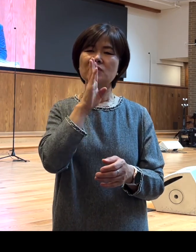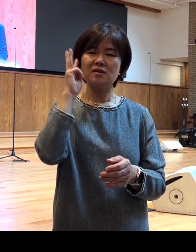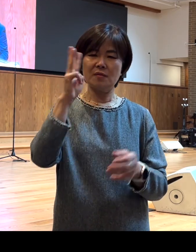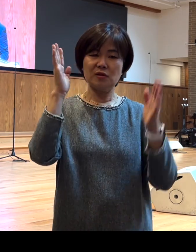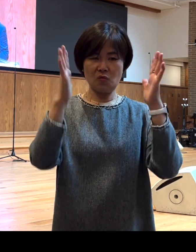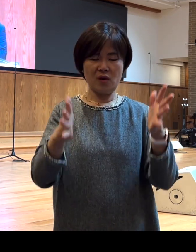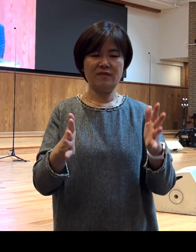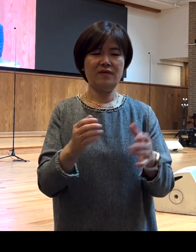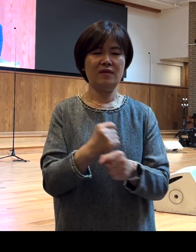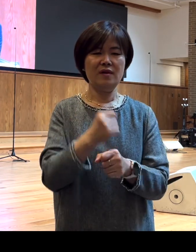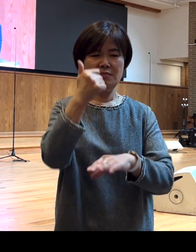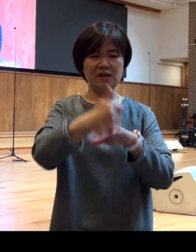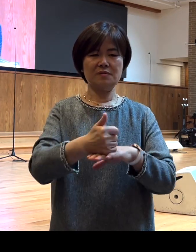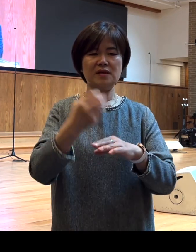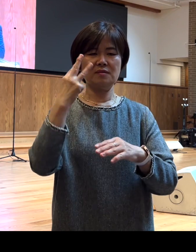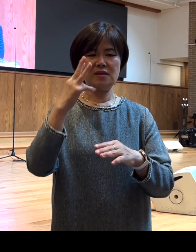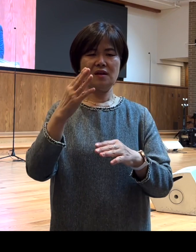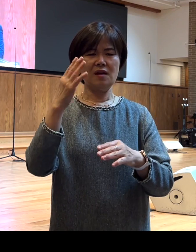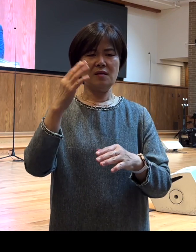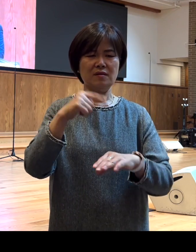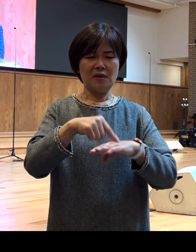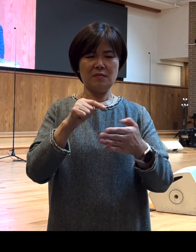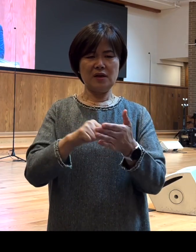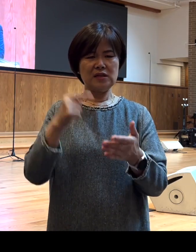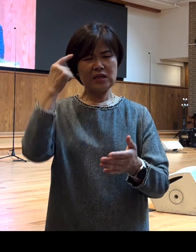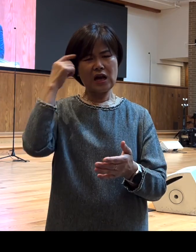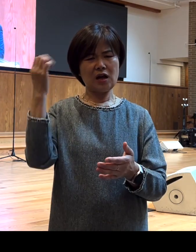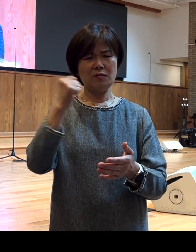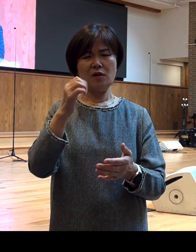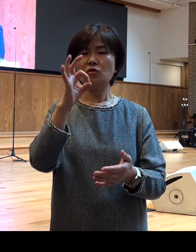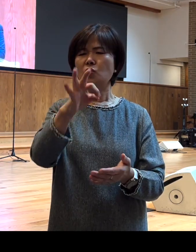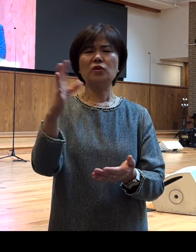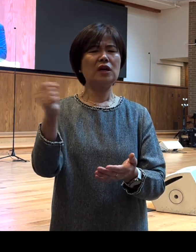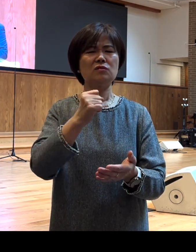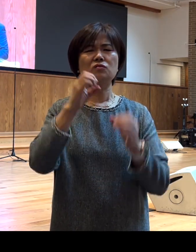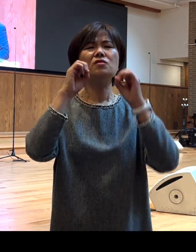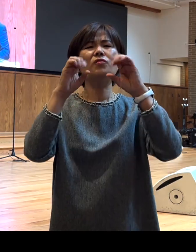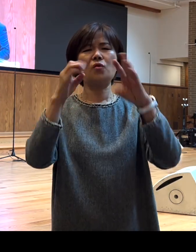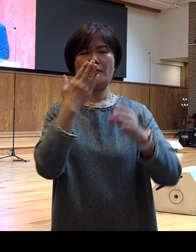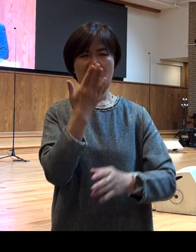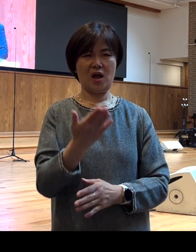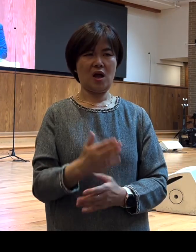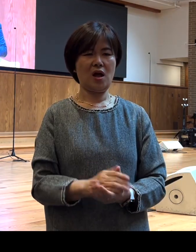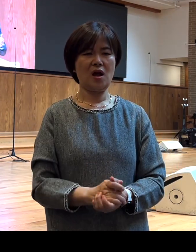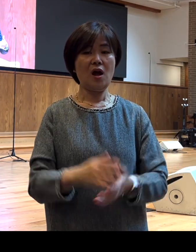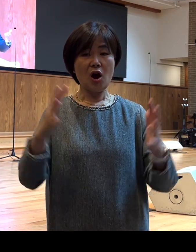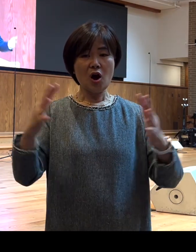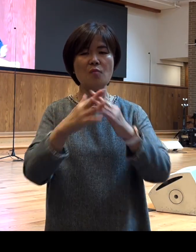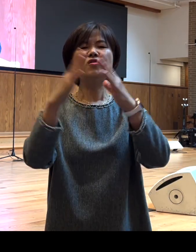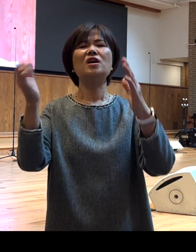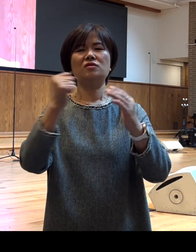마음속에 이런 생각을 주셨습니다 돈으로도 선교할 수 있고 건물로도 선교할 수 있다